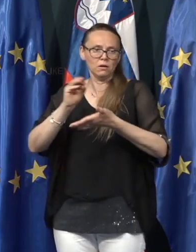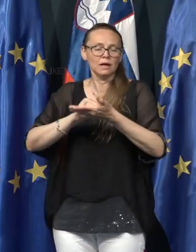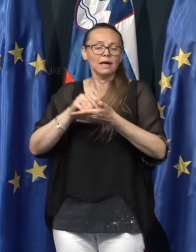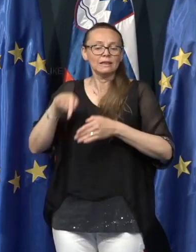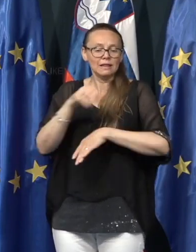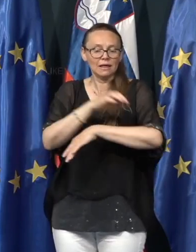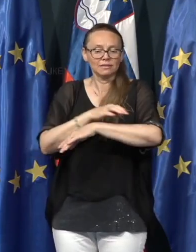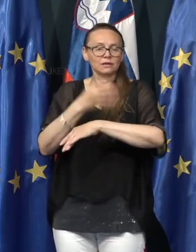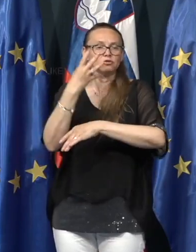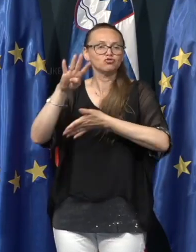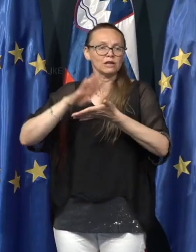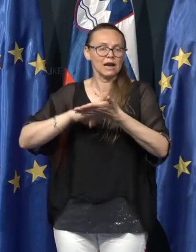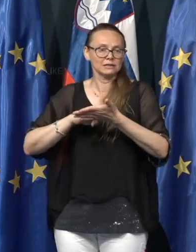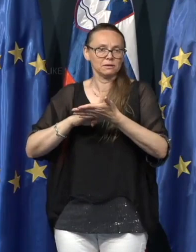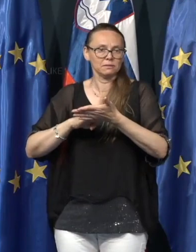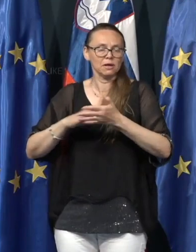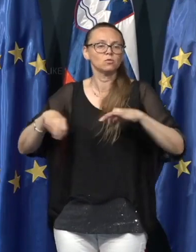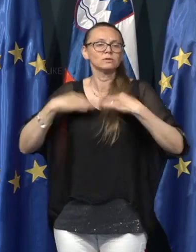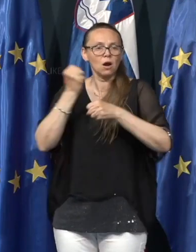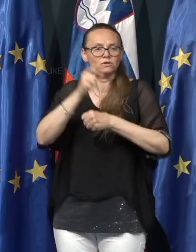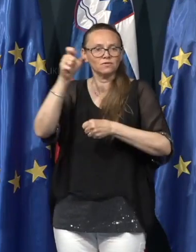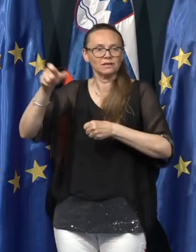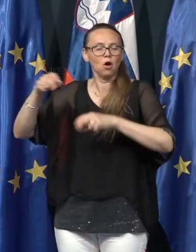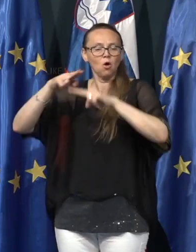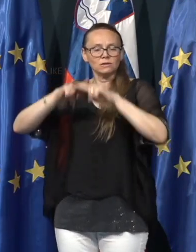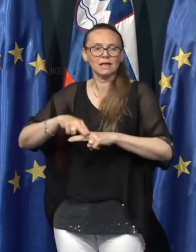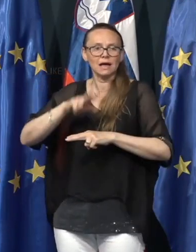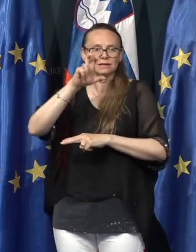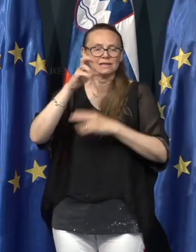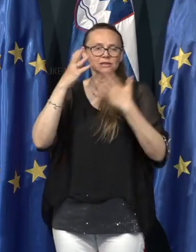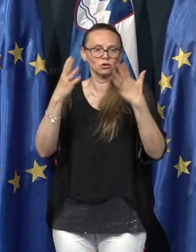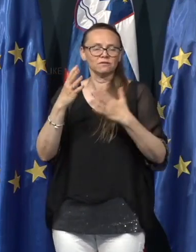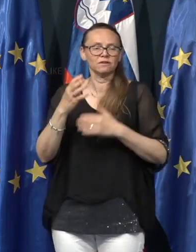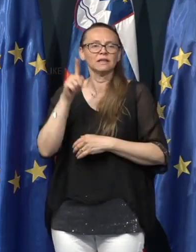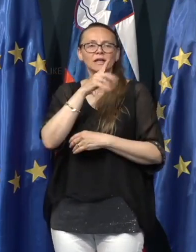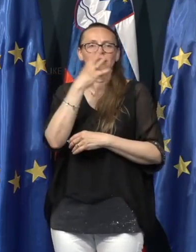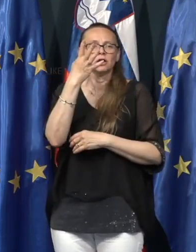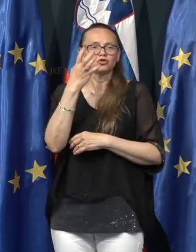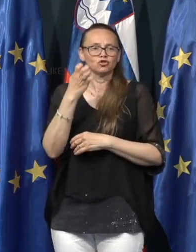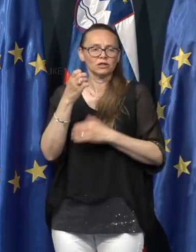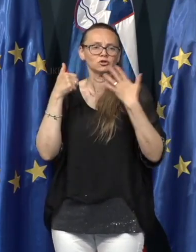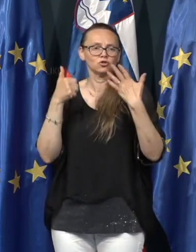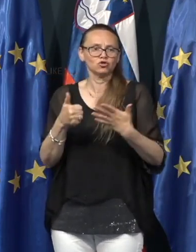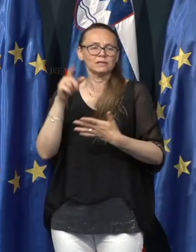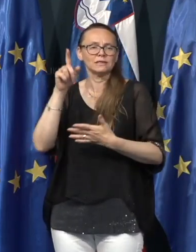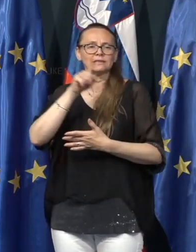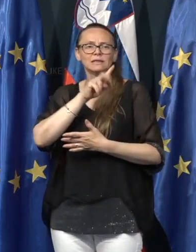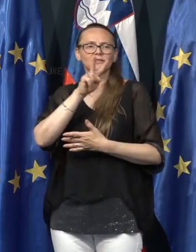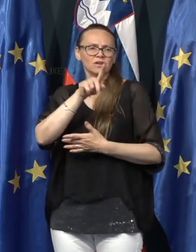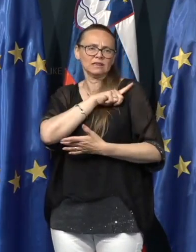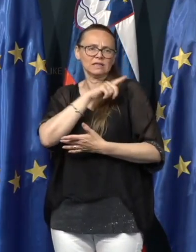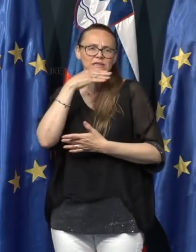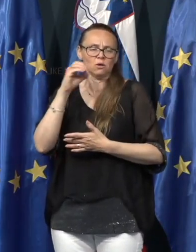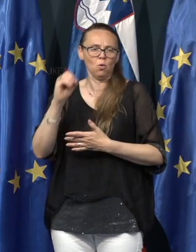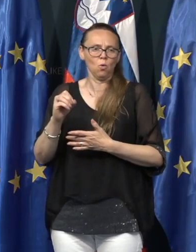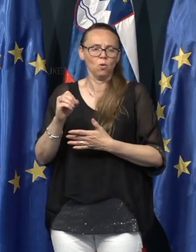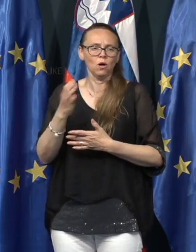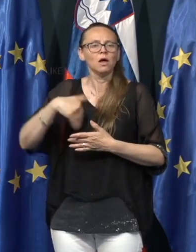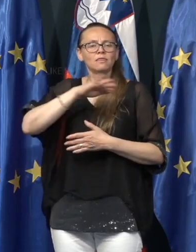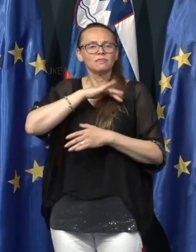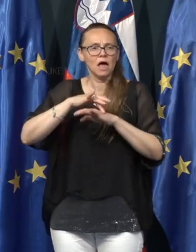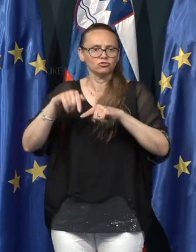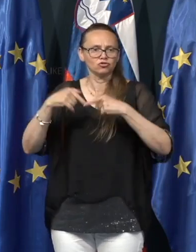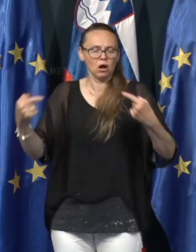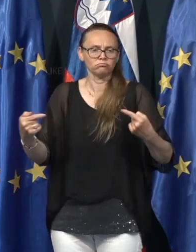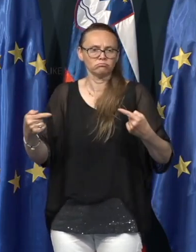teden imamo 14 primirov, zdravstveni delovci ostajo na 309 in 460 v DSO-jih. Naša epidemiološka